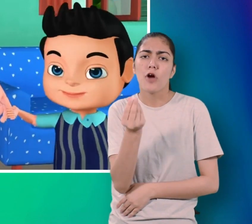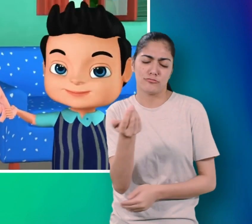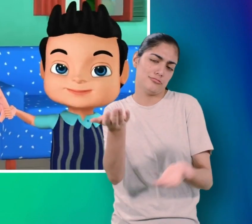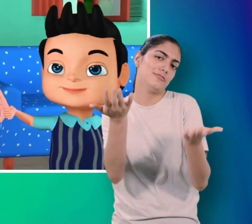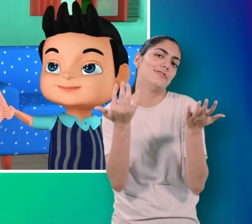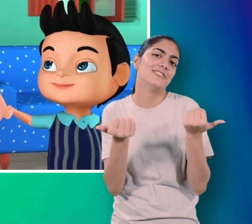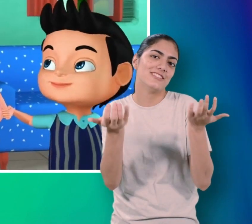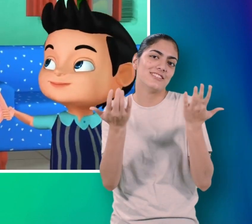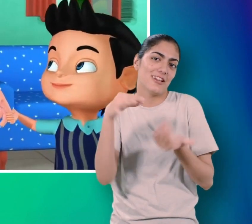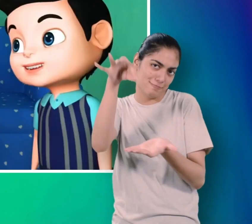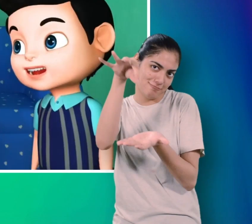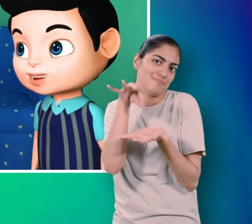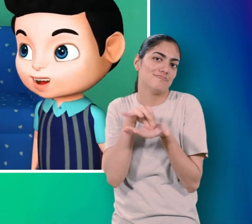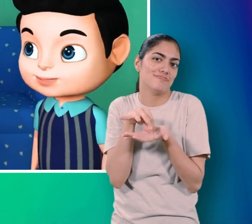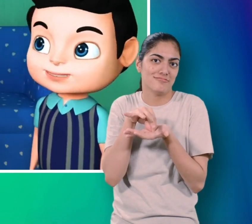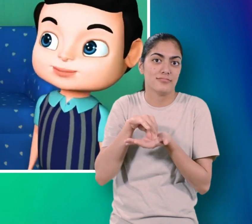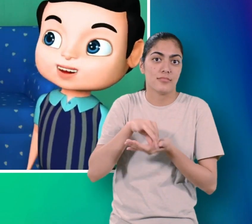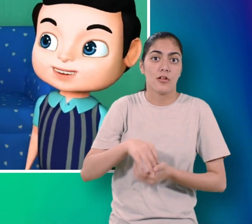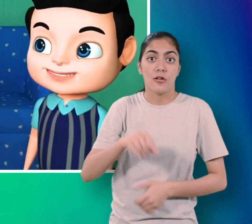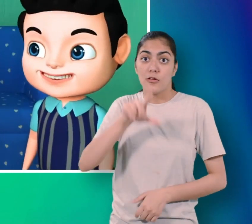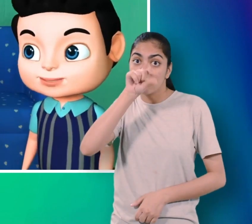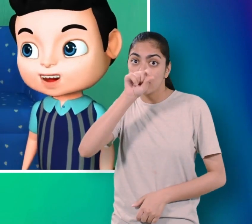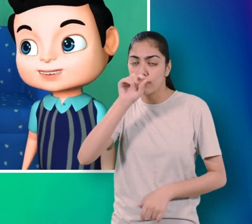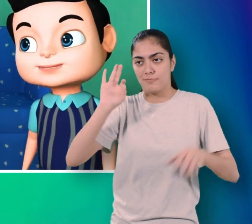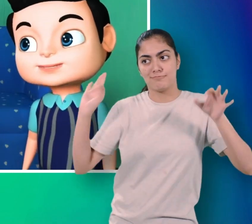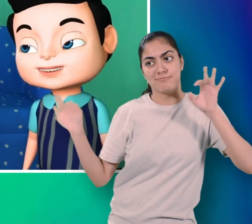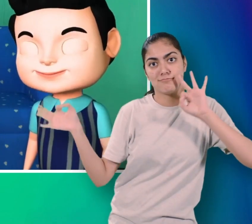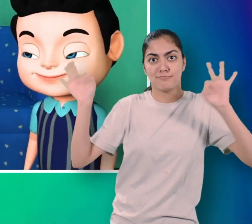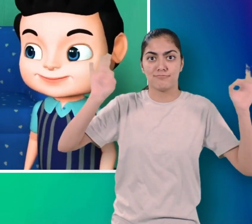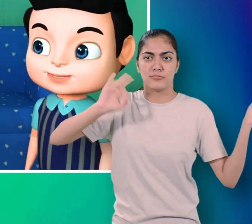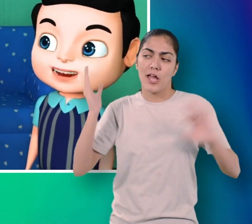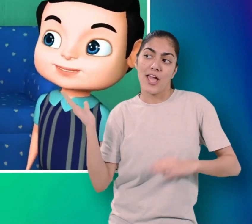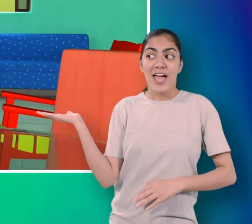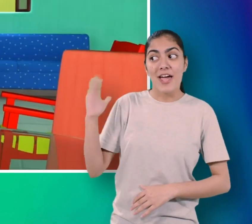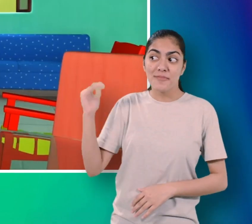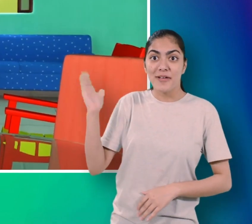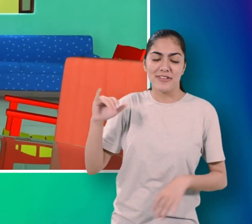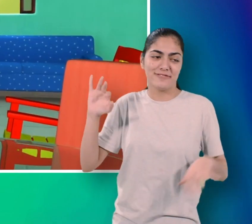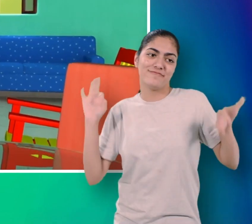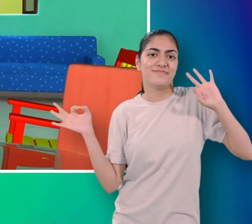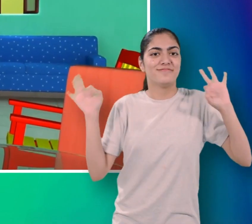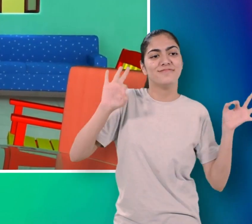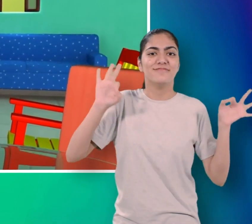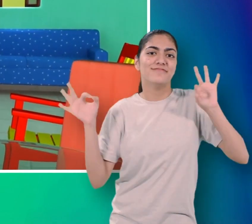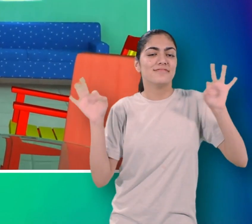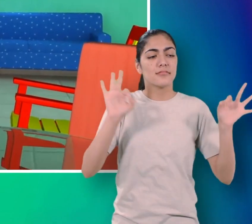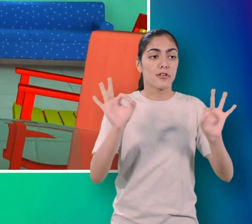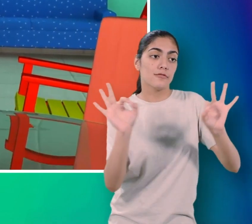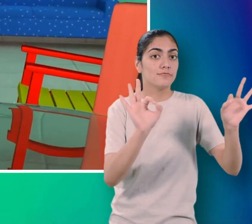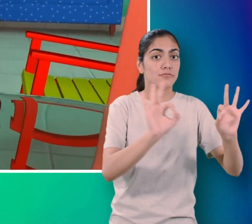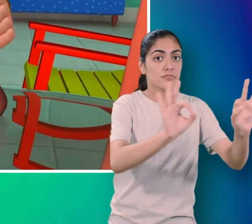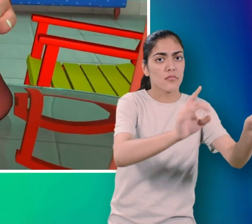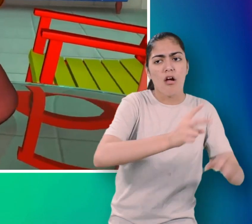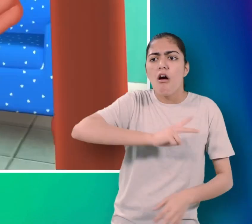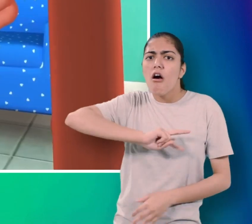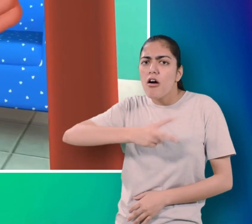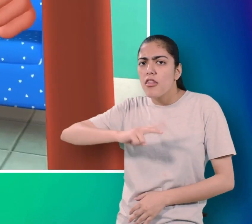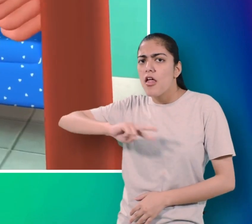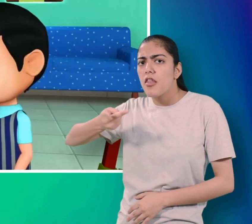एक पैसा दे दे दू कंजू से छोड़ दे नानी तेडी मोर नी को मोर ले गए